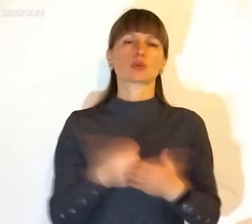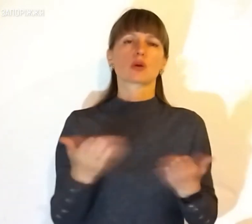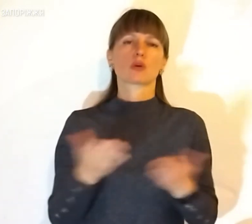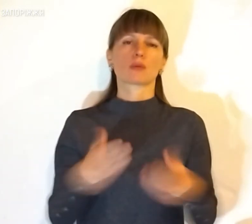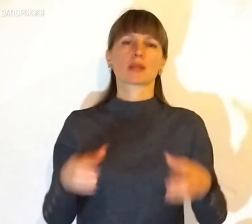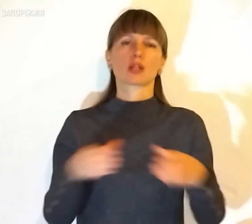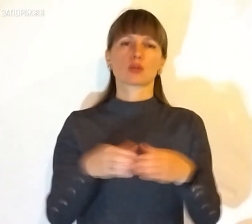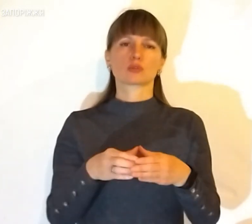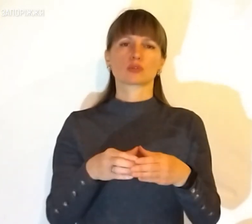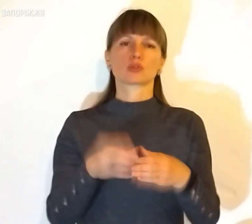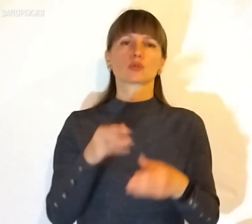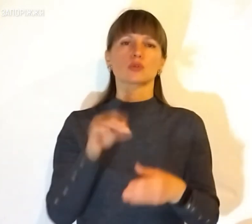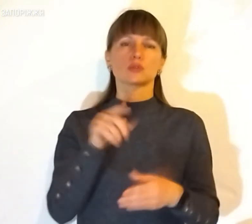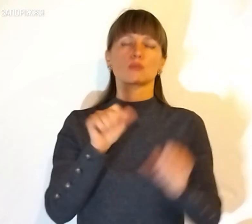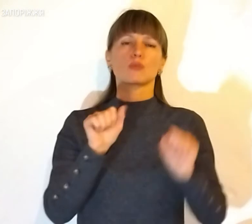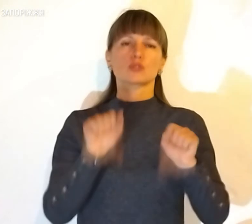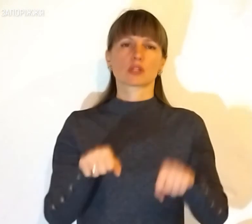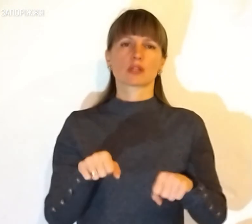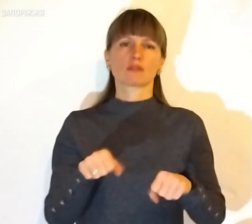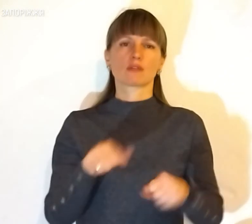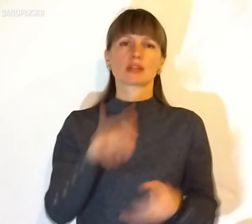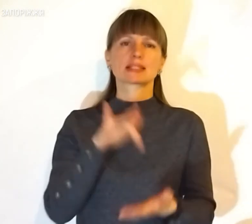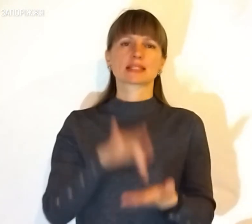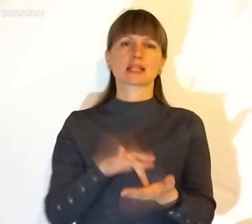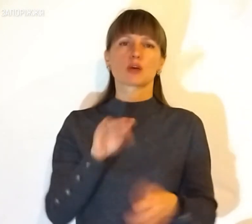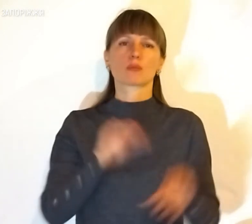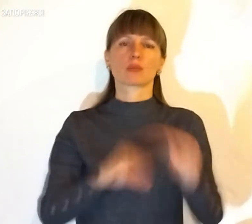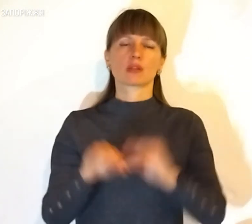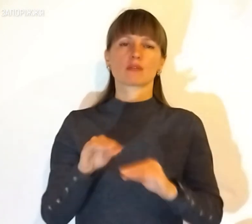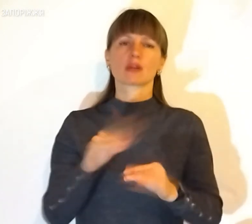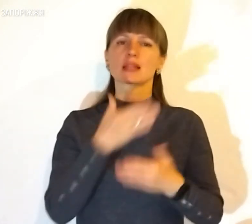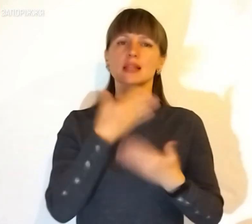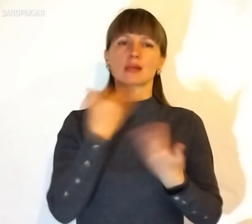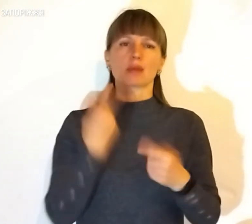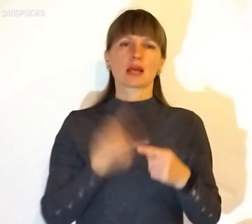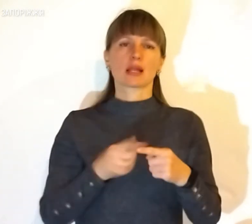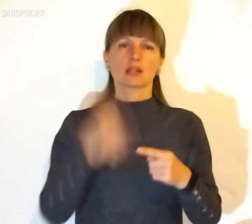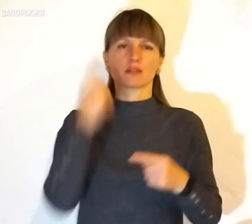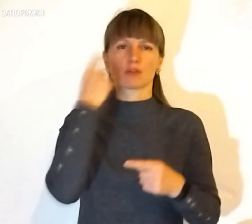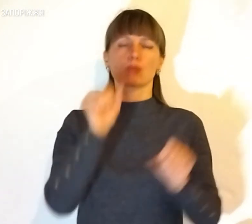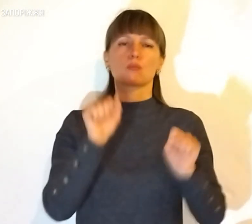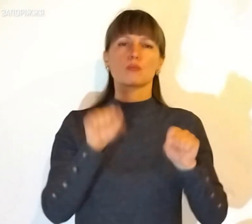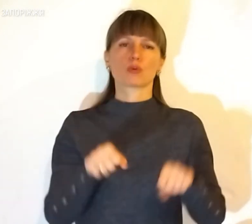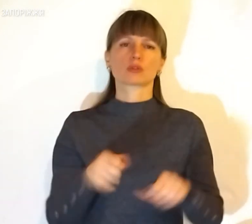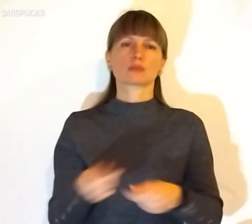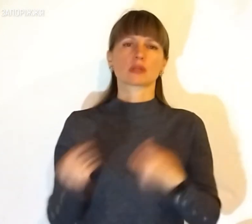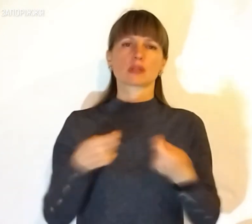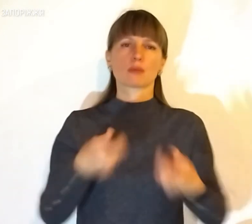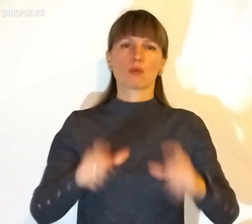якогось підрозділу, то тоді, можливо, центр комплектування не має цієї інформації і може прислати повістку.